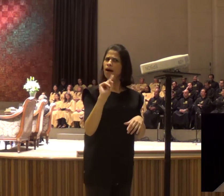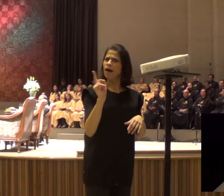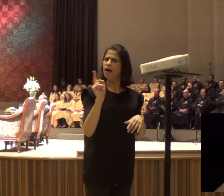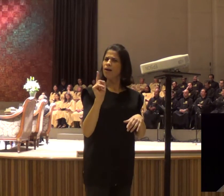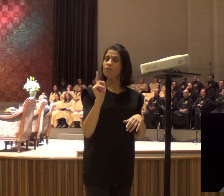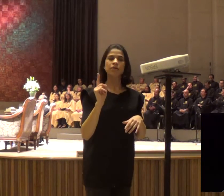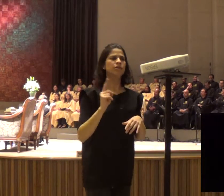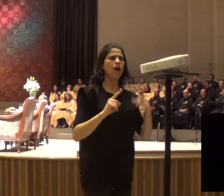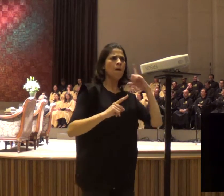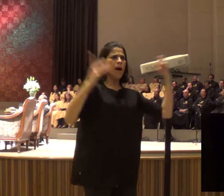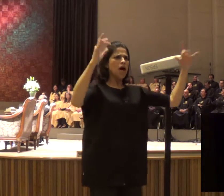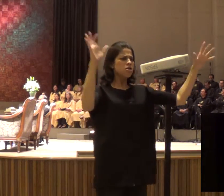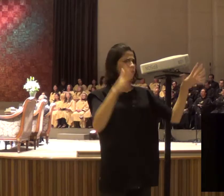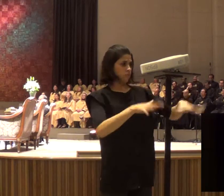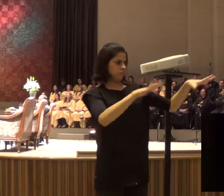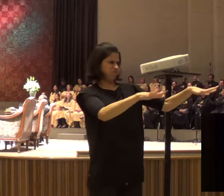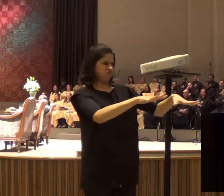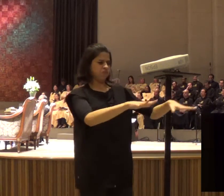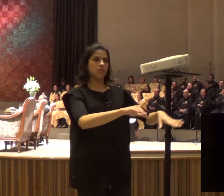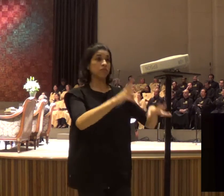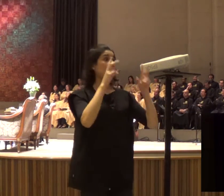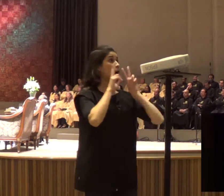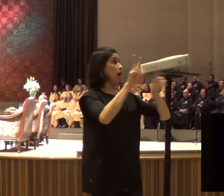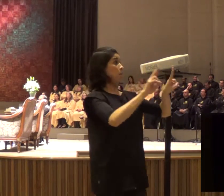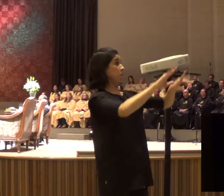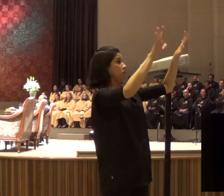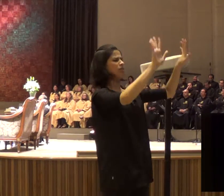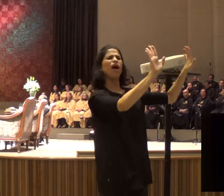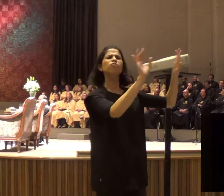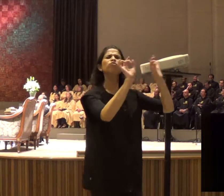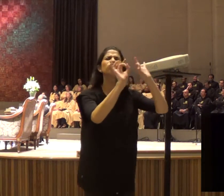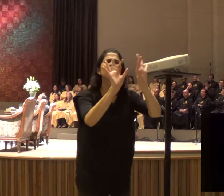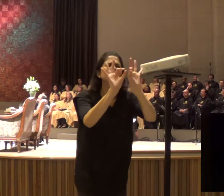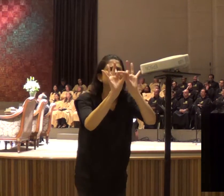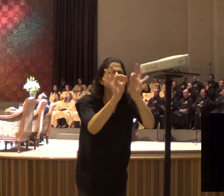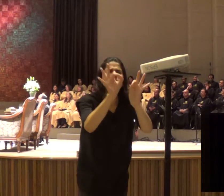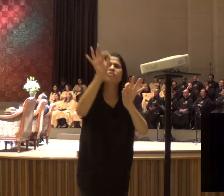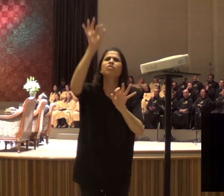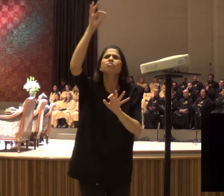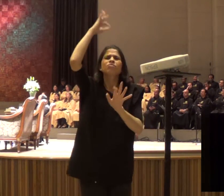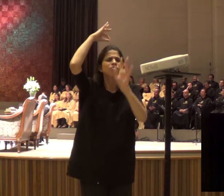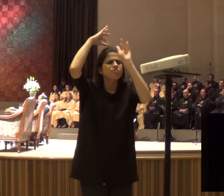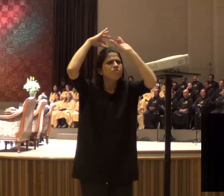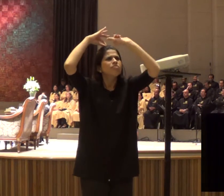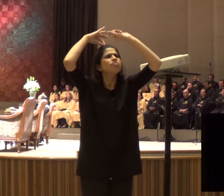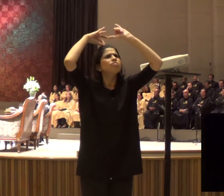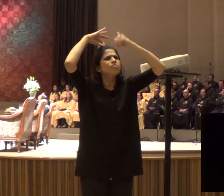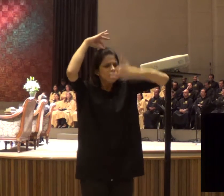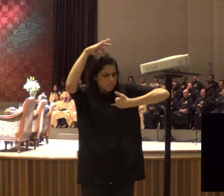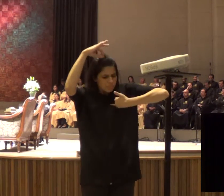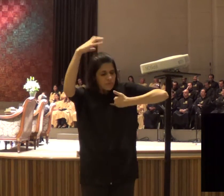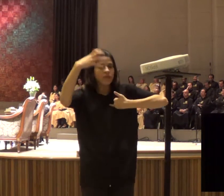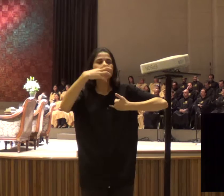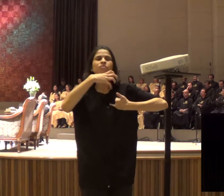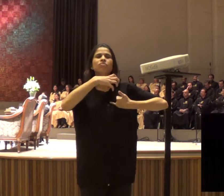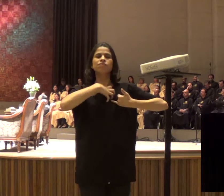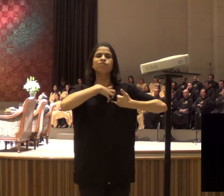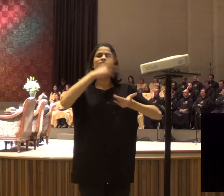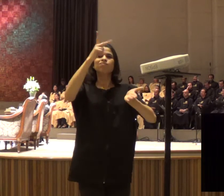tem um barulho estranho, não tem uma visão, simplesmente o Espírito, falando aqui dentro da gente, e é interessante isso,